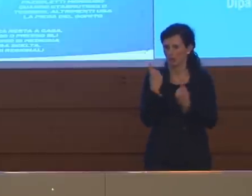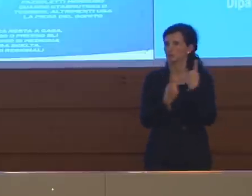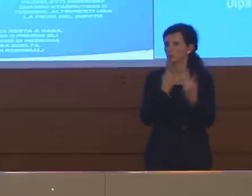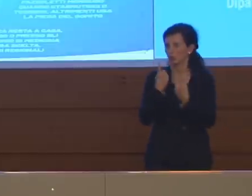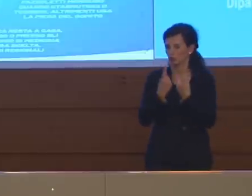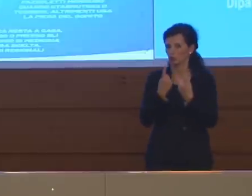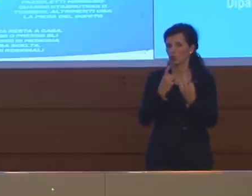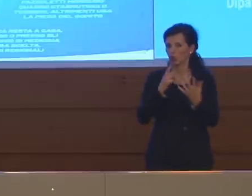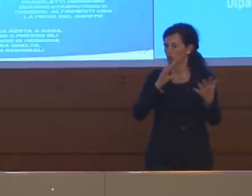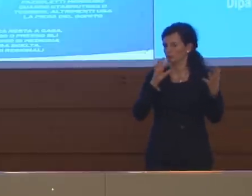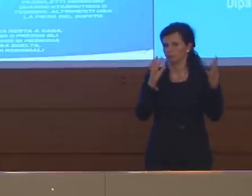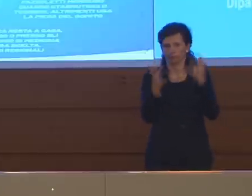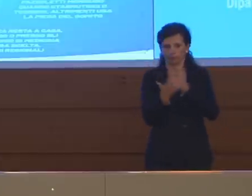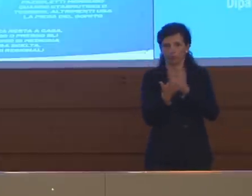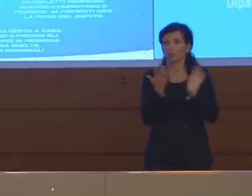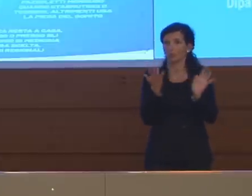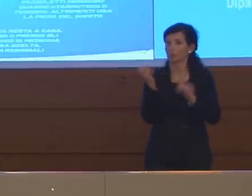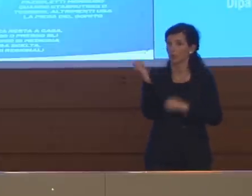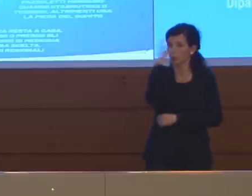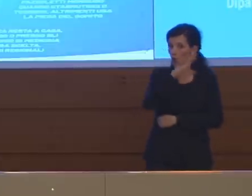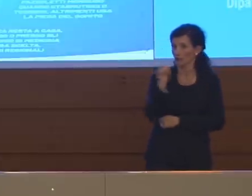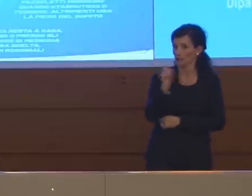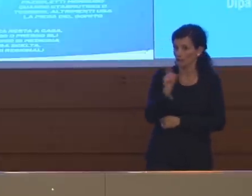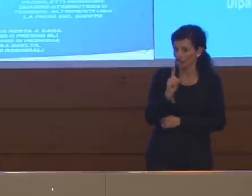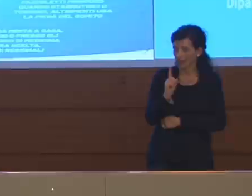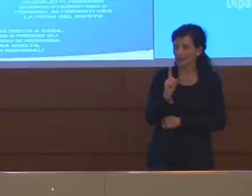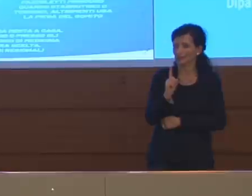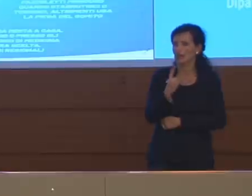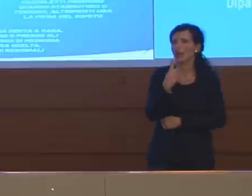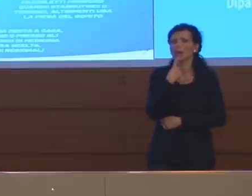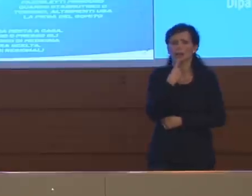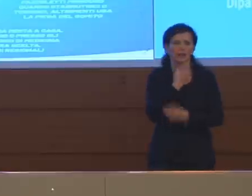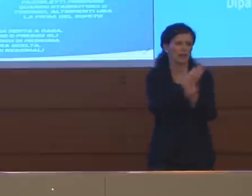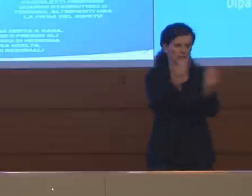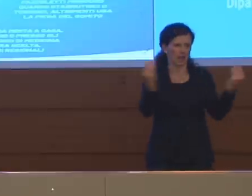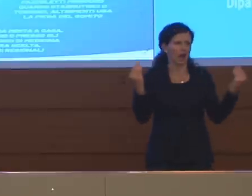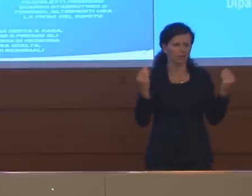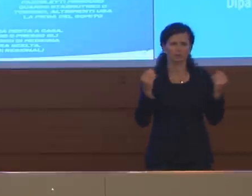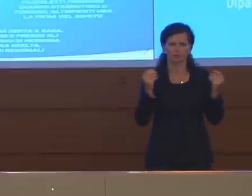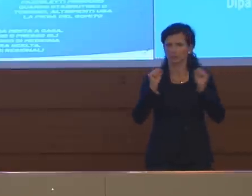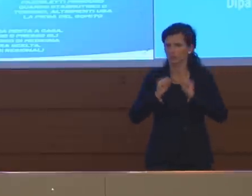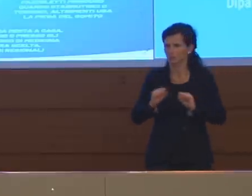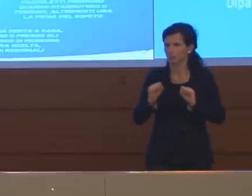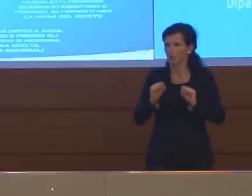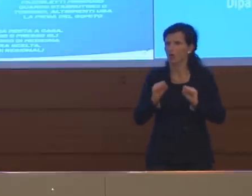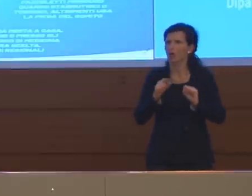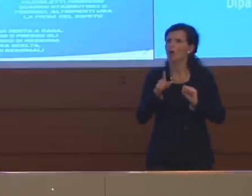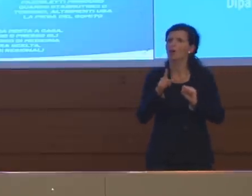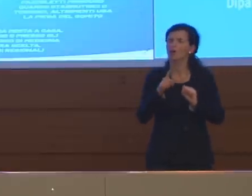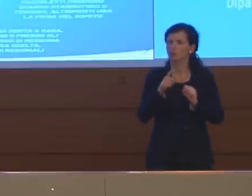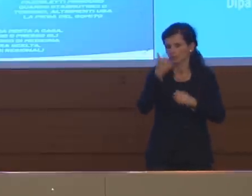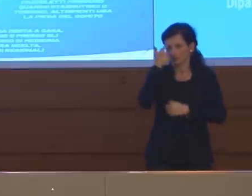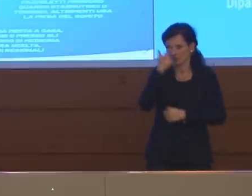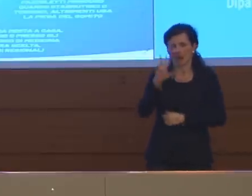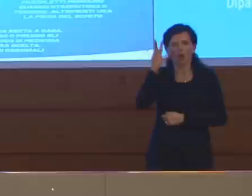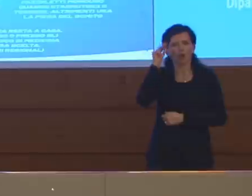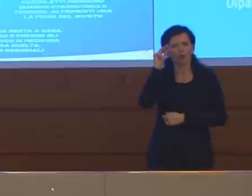dinamiche dell'epidemia. Non dimentichiamo, molti di voi ormai frequentano, hanno una conoscenza